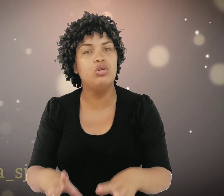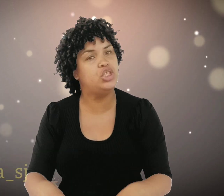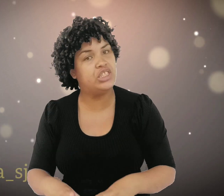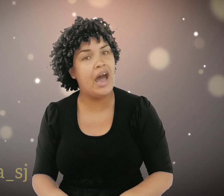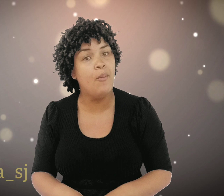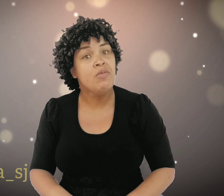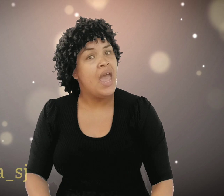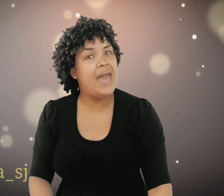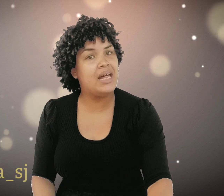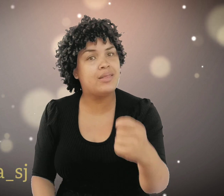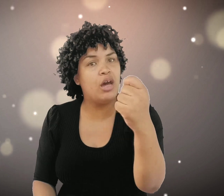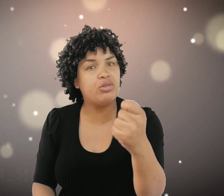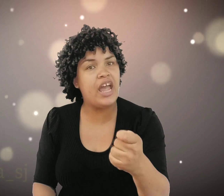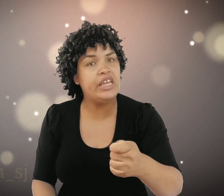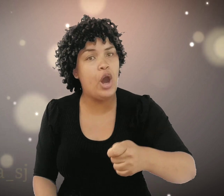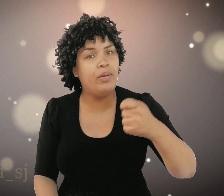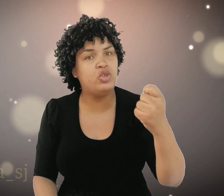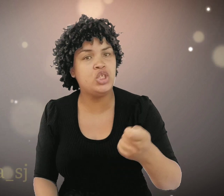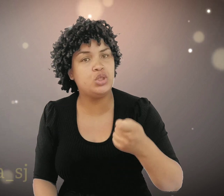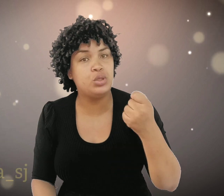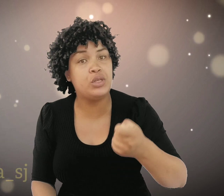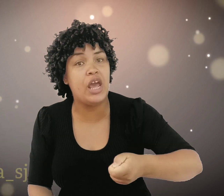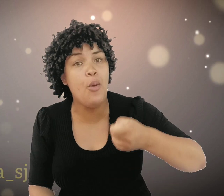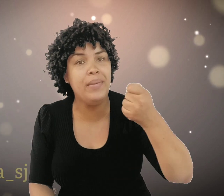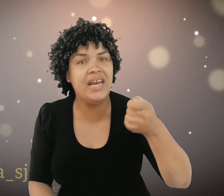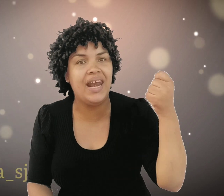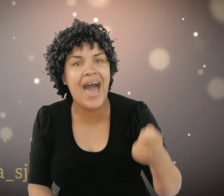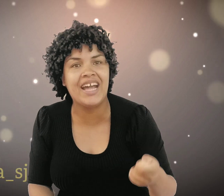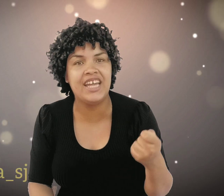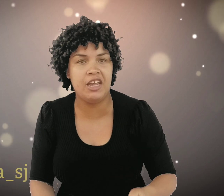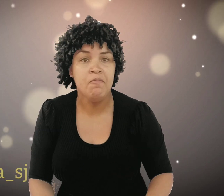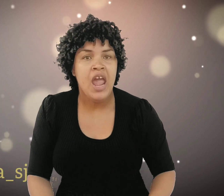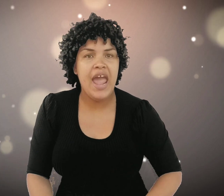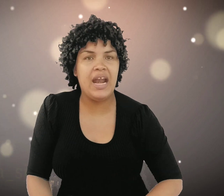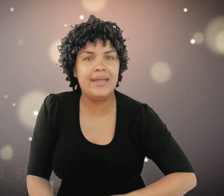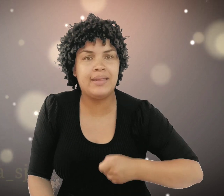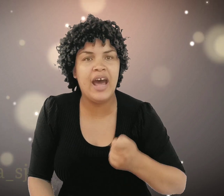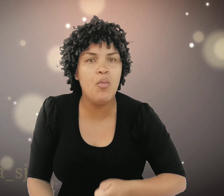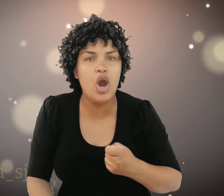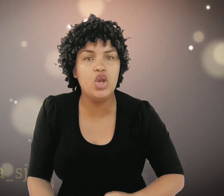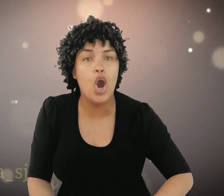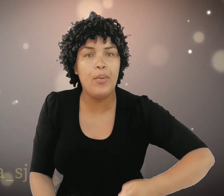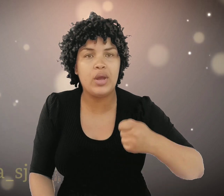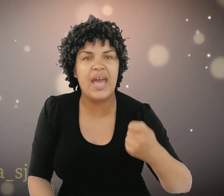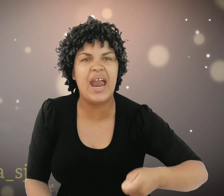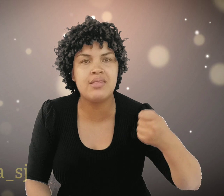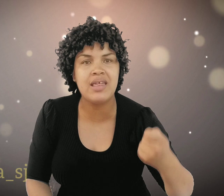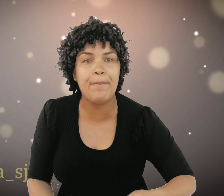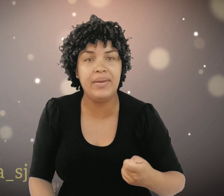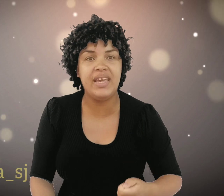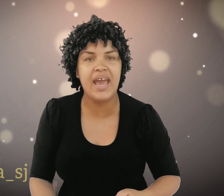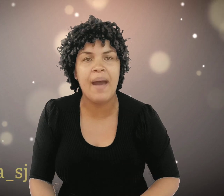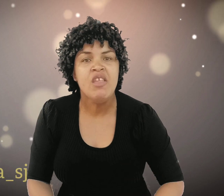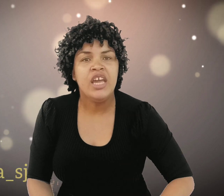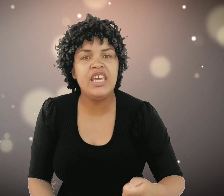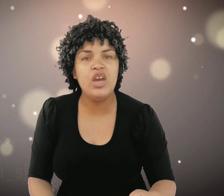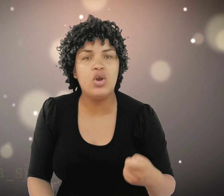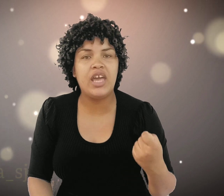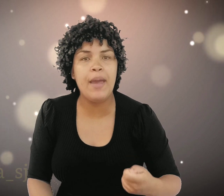multidão. Elas não teriam obtido o seu milagre. Elas não olhou porque elas sabiam que quem